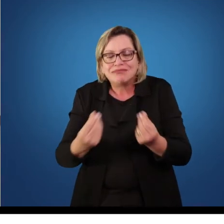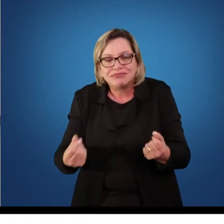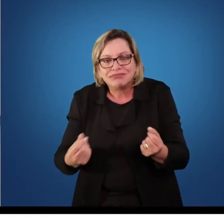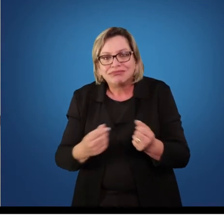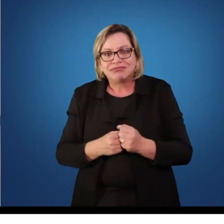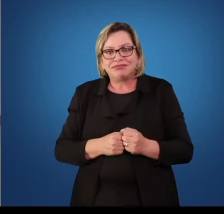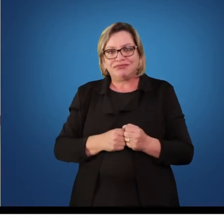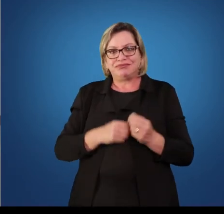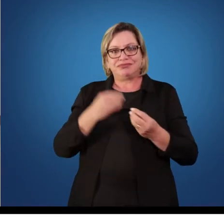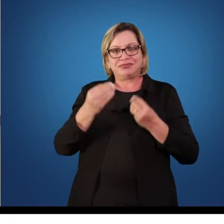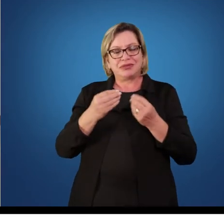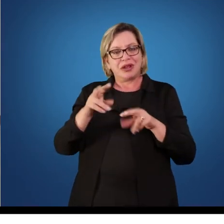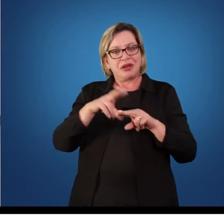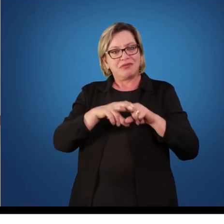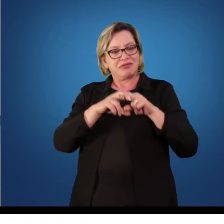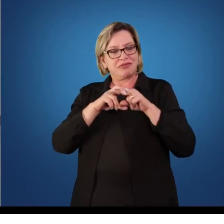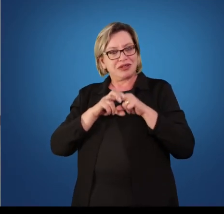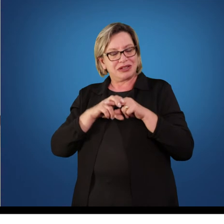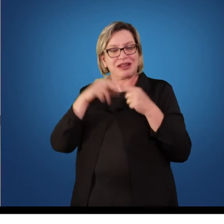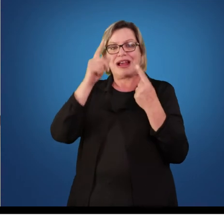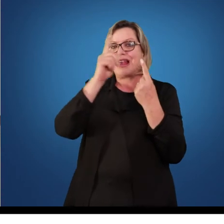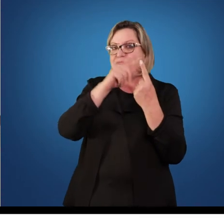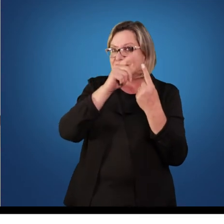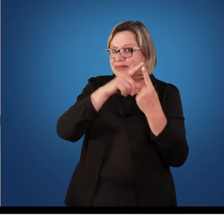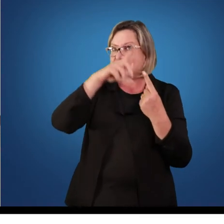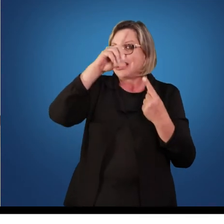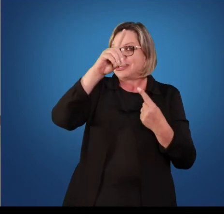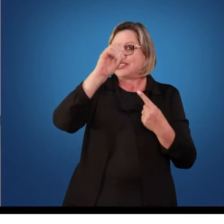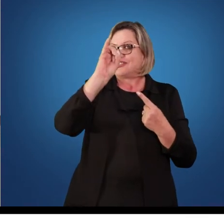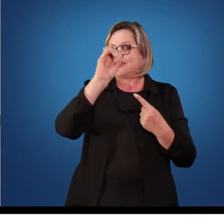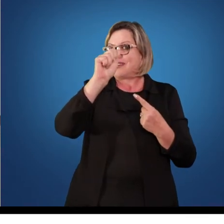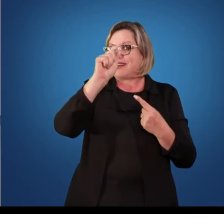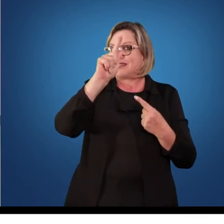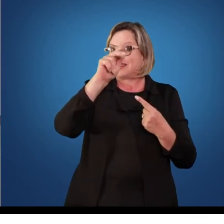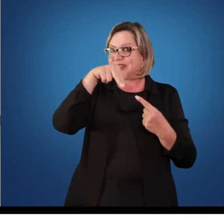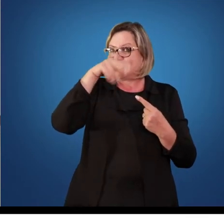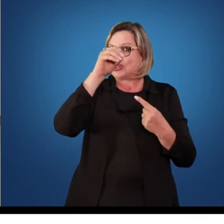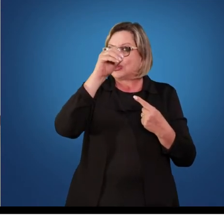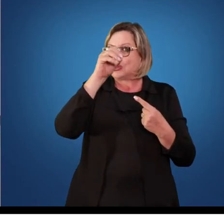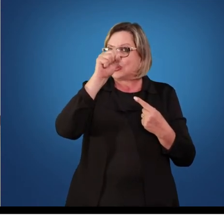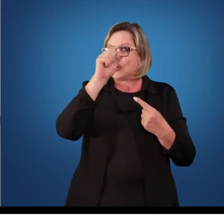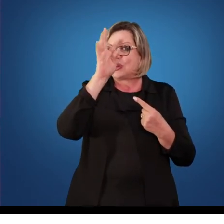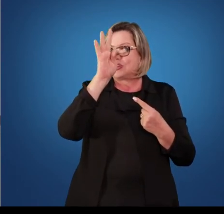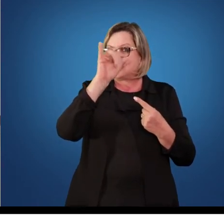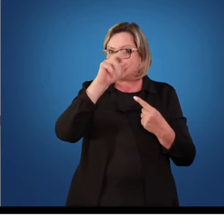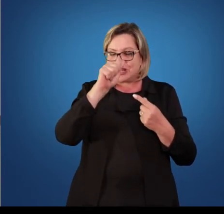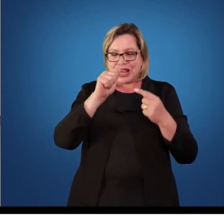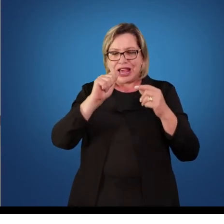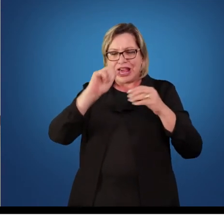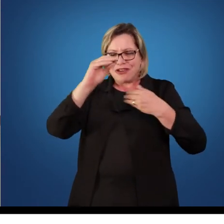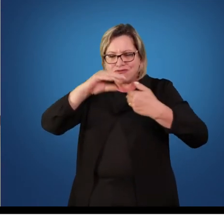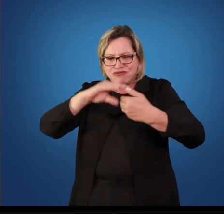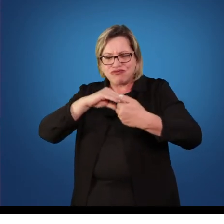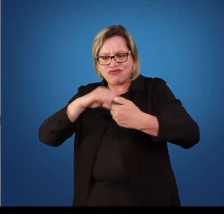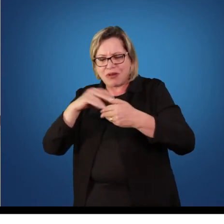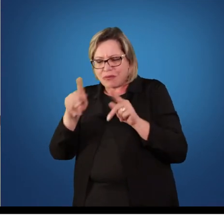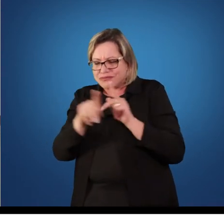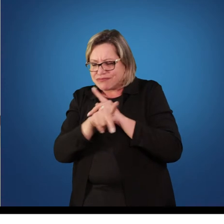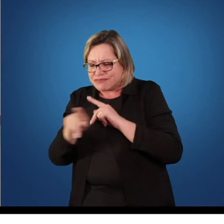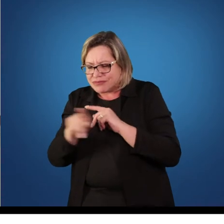Nesse sentido, a avaliação diagnóstica, ela me dará parâmetros para organizar as minhas práticas de ensino. O ponto